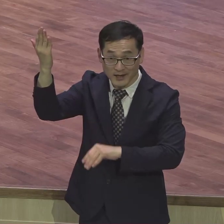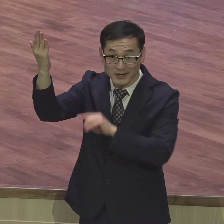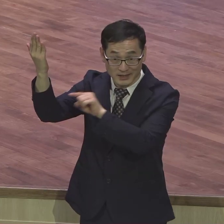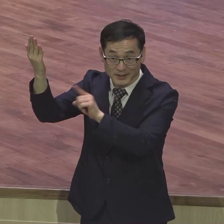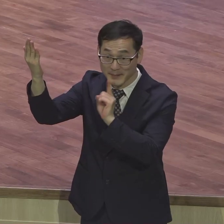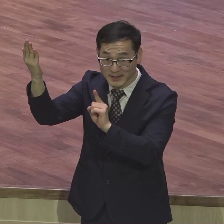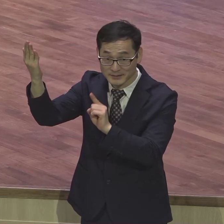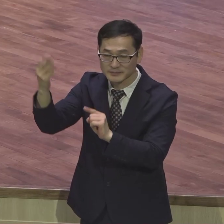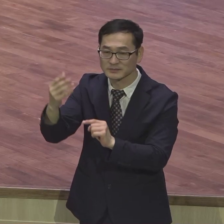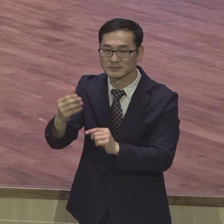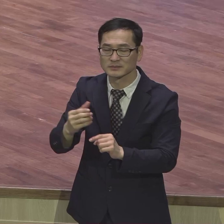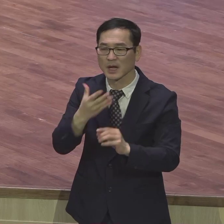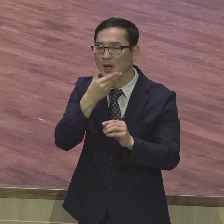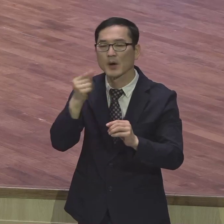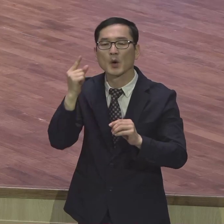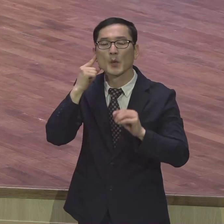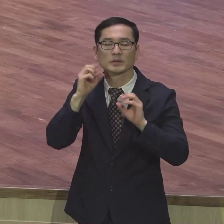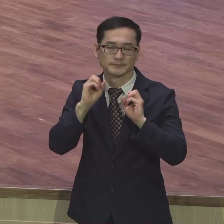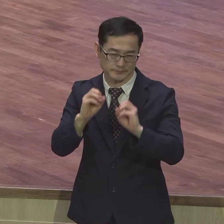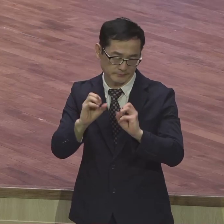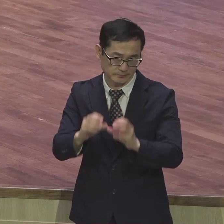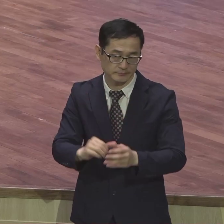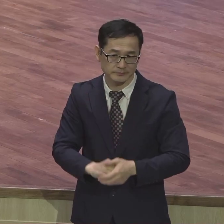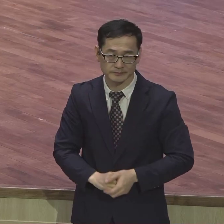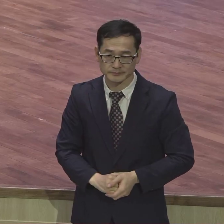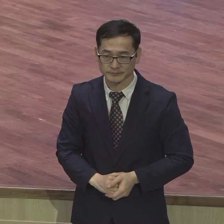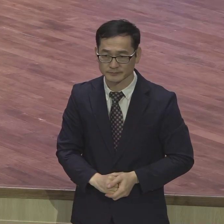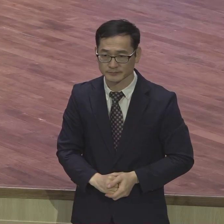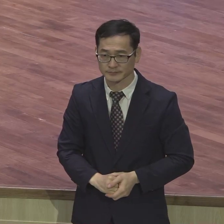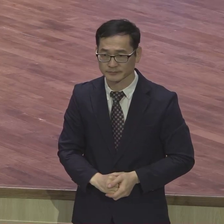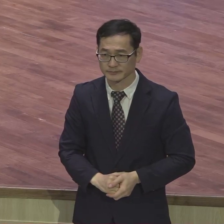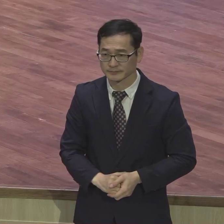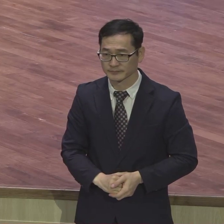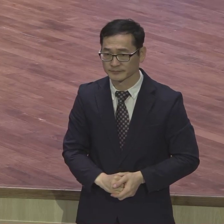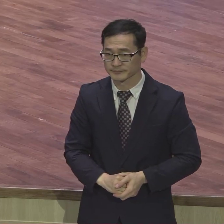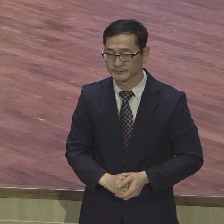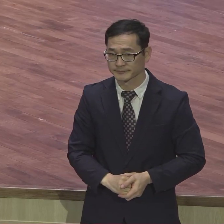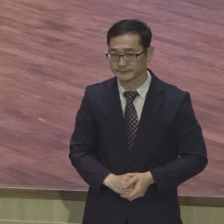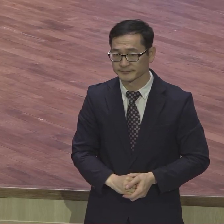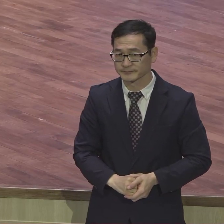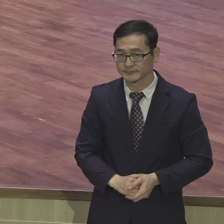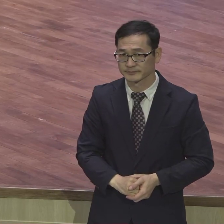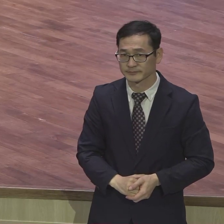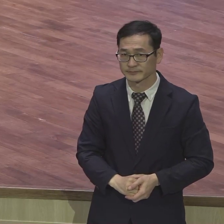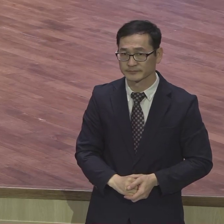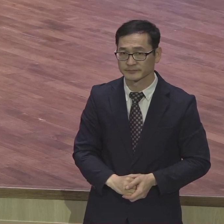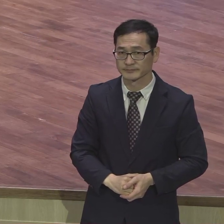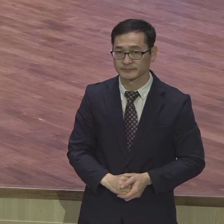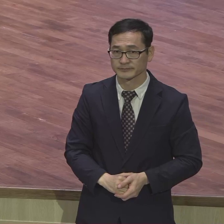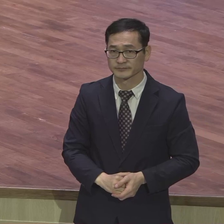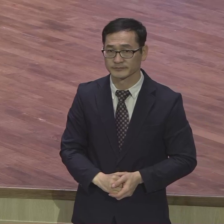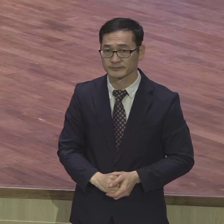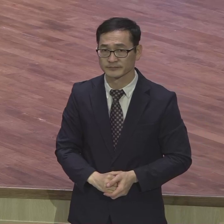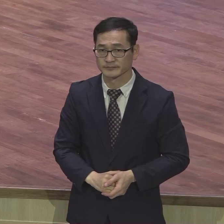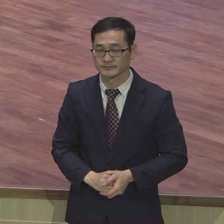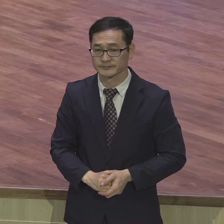아무리 욕심되고 아무리 발부를 쳐봐야 되는 것 같아도 되는 거 아니에요 우선은 잡았지만 나중에 다 뺄게요 그렇게 되게 돼서 창교